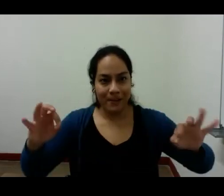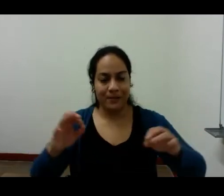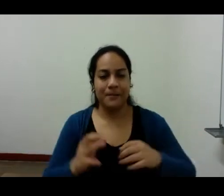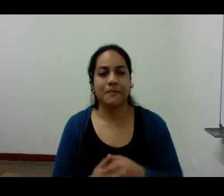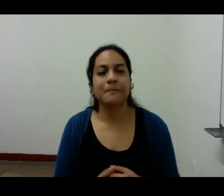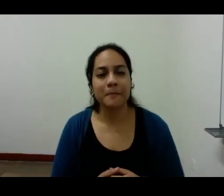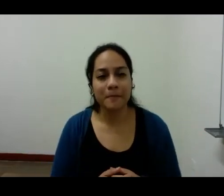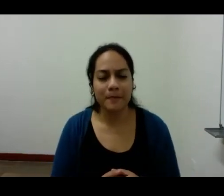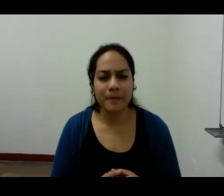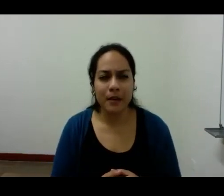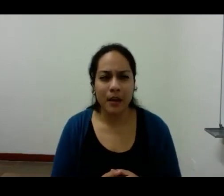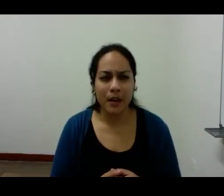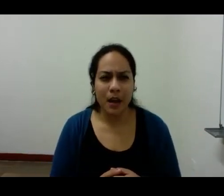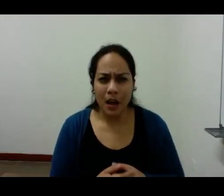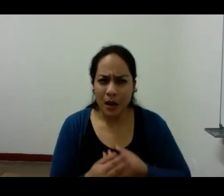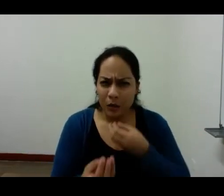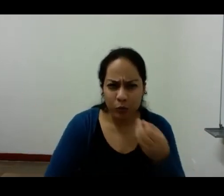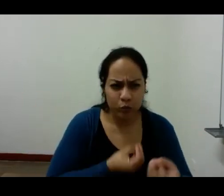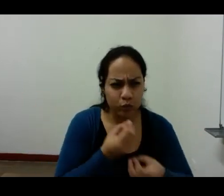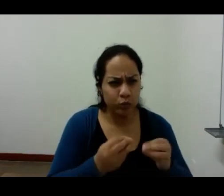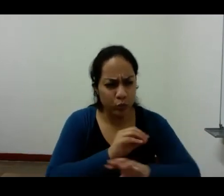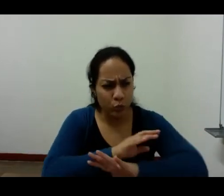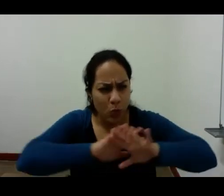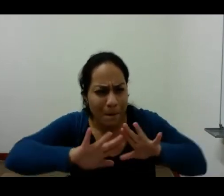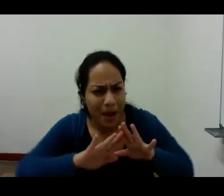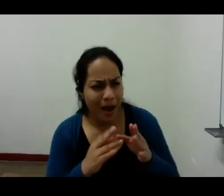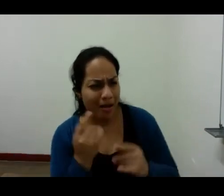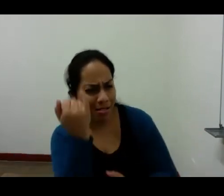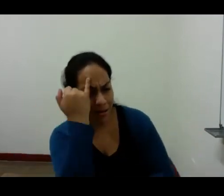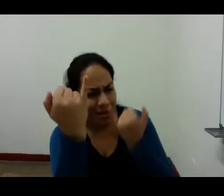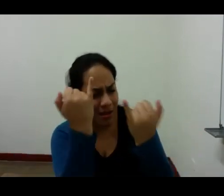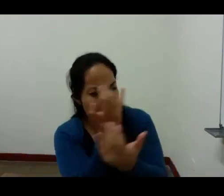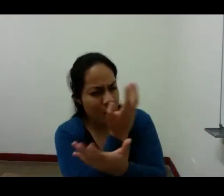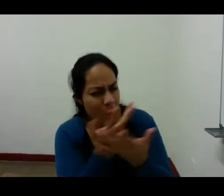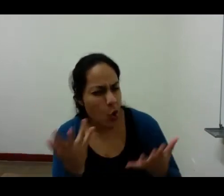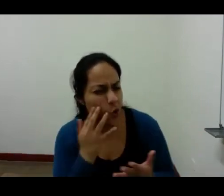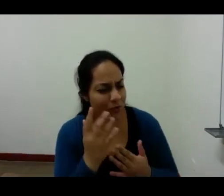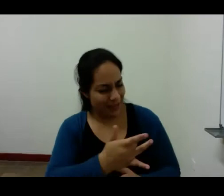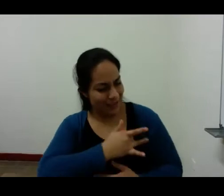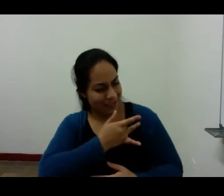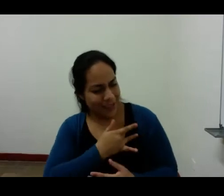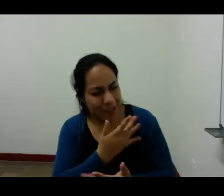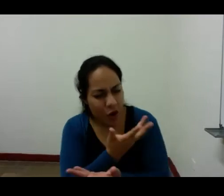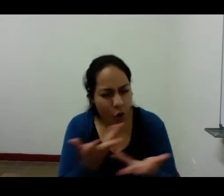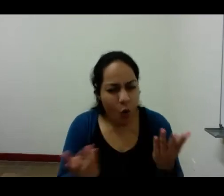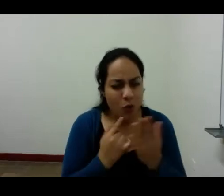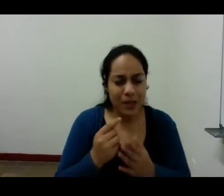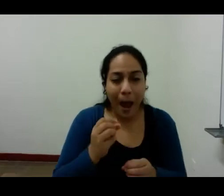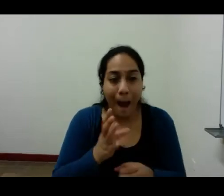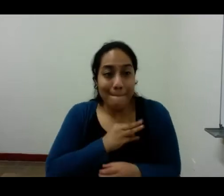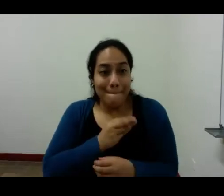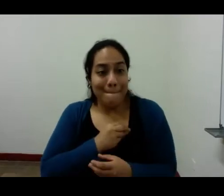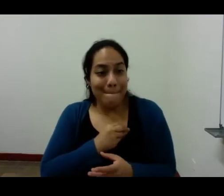tornar puramente literaria la receptividad de los sentidos y las emociones